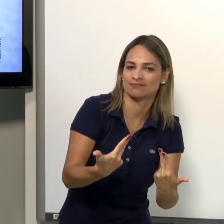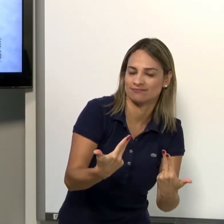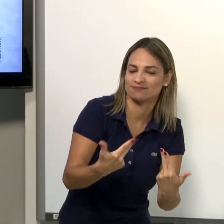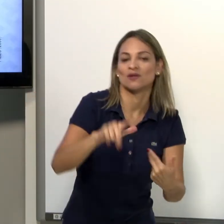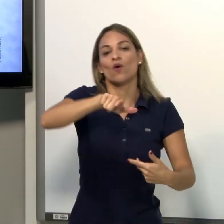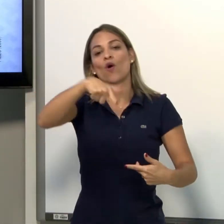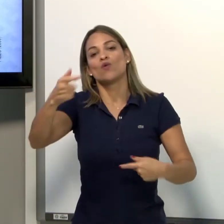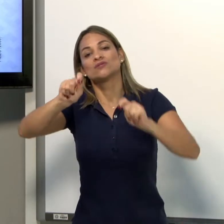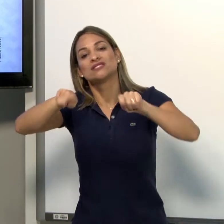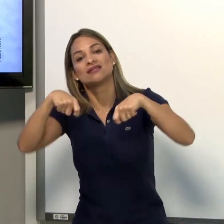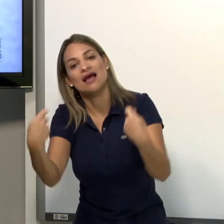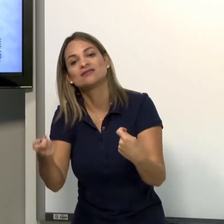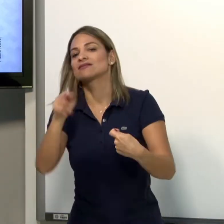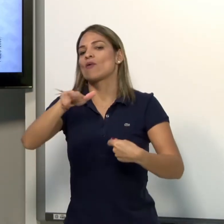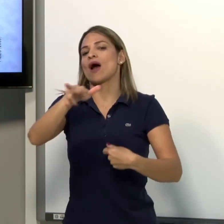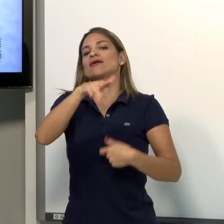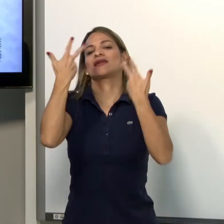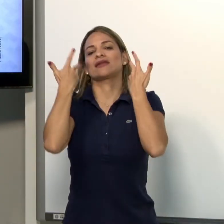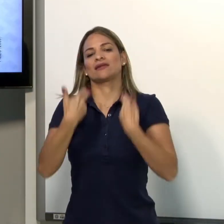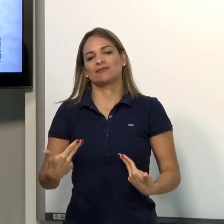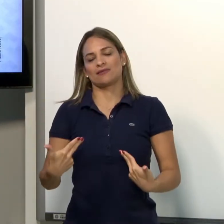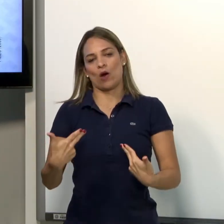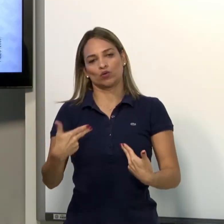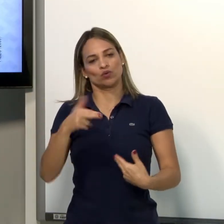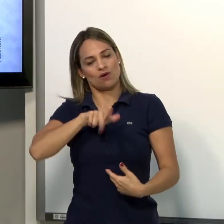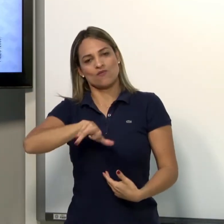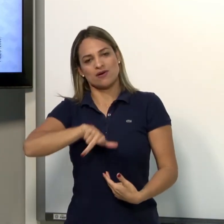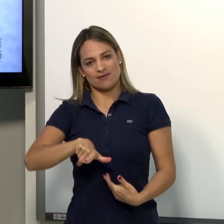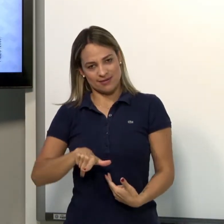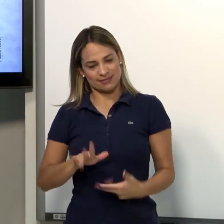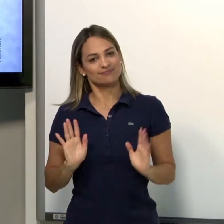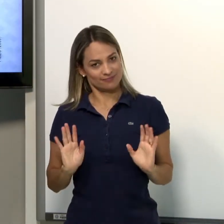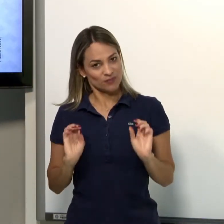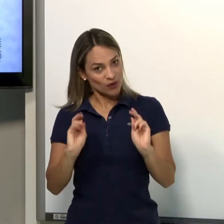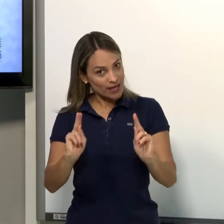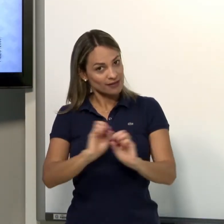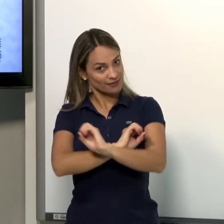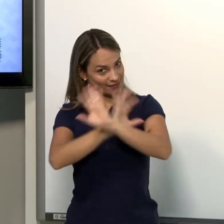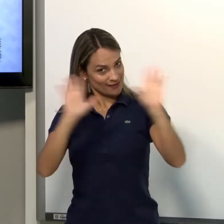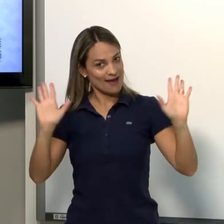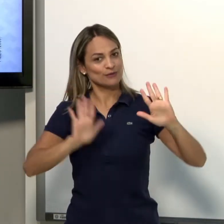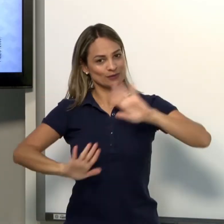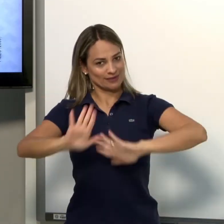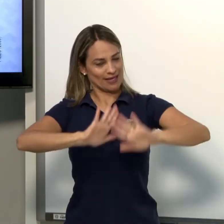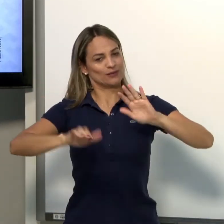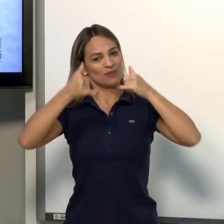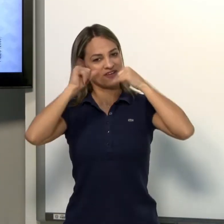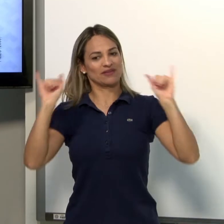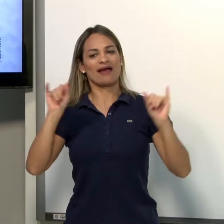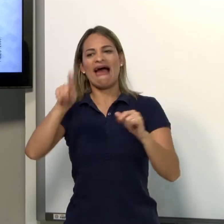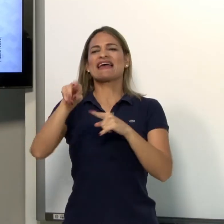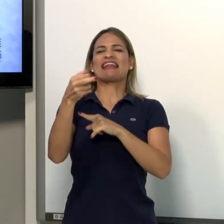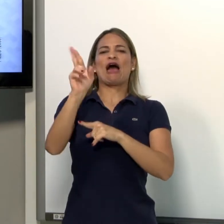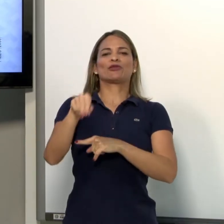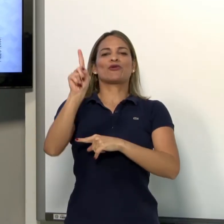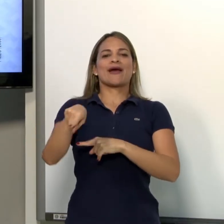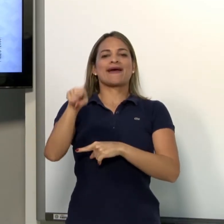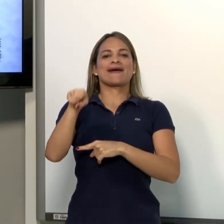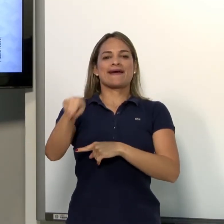no espaço neutro ou se ele não está no espaço neutro. São diferentes, ok? Ficou claro para vocês? Então, vamos evitar